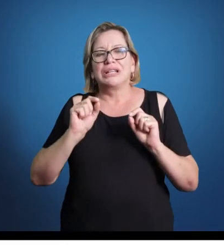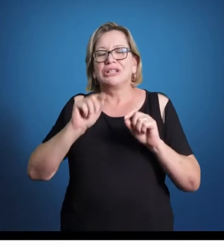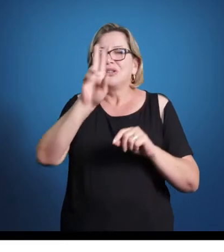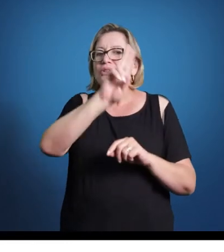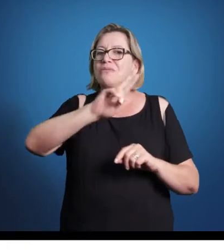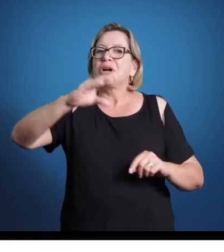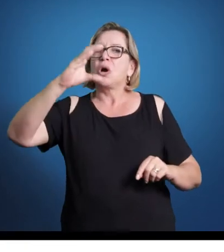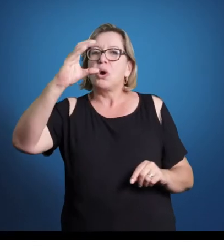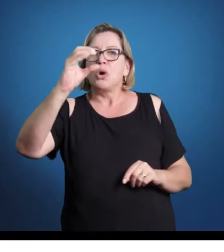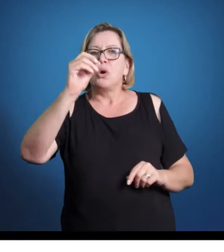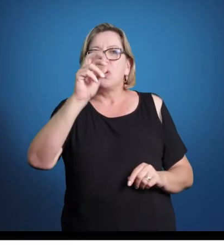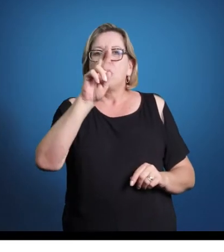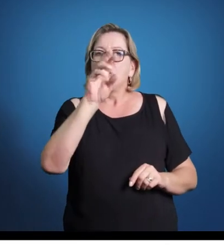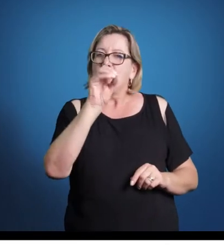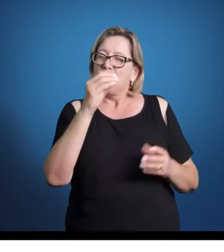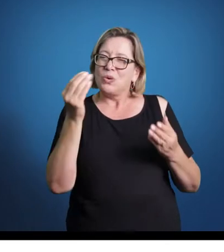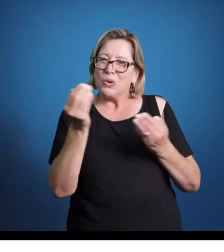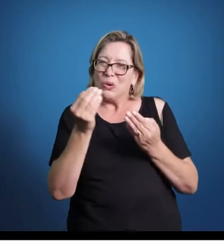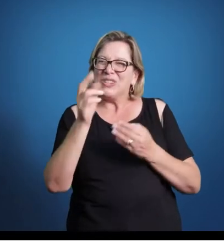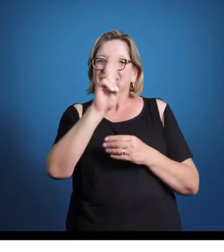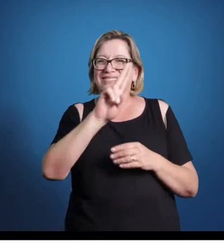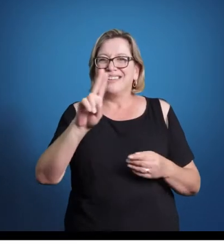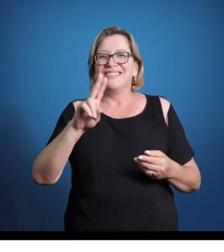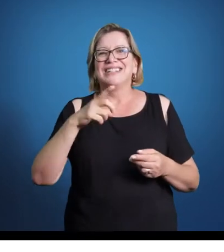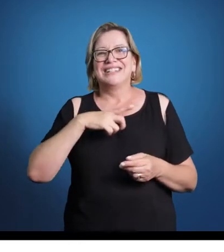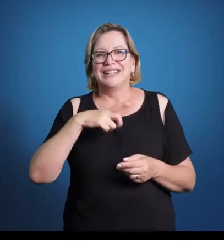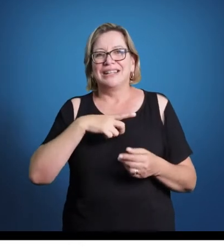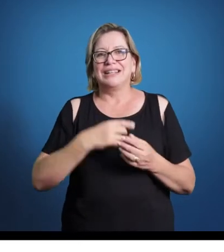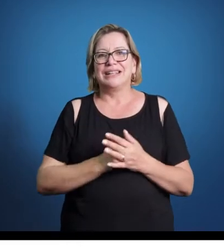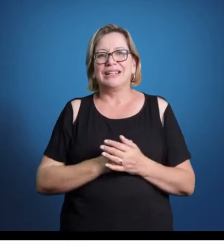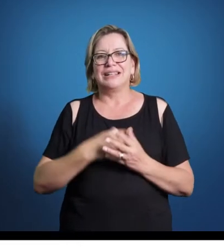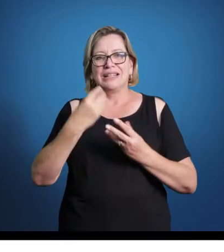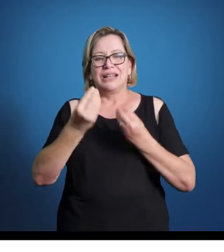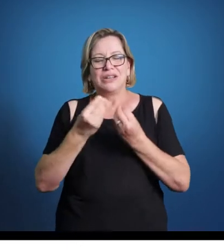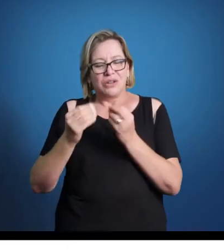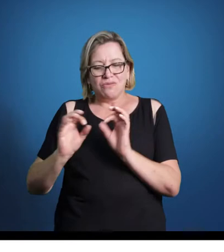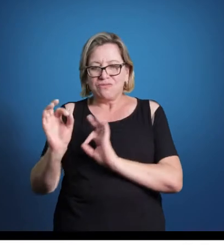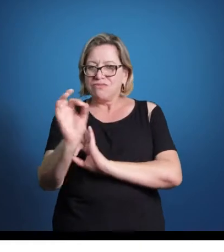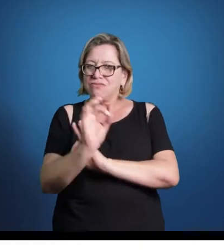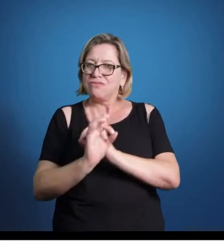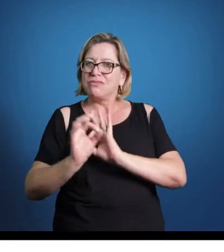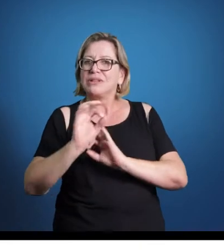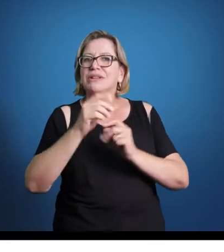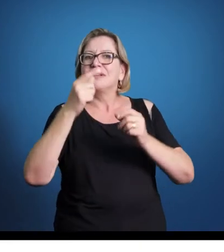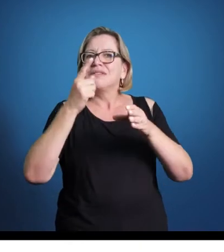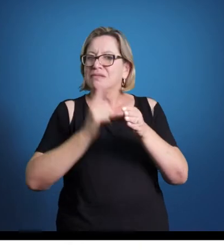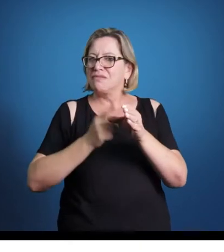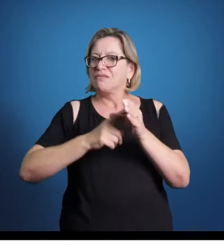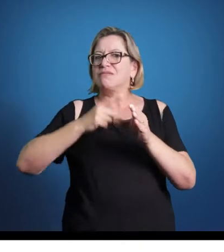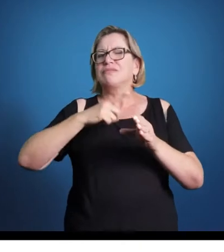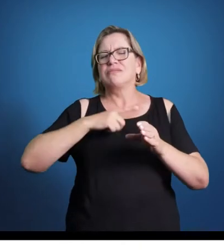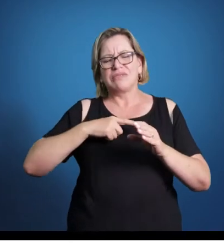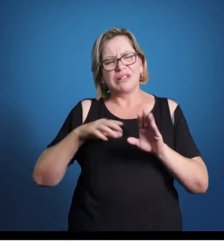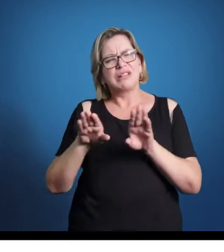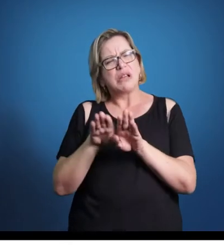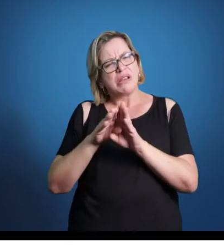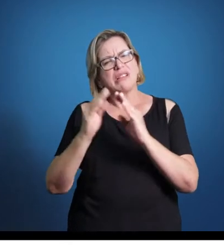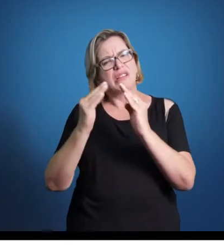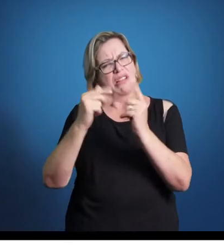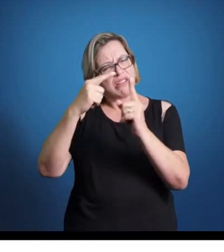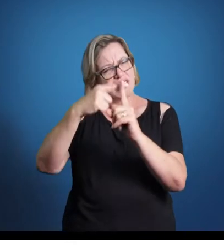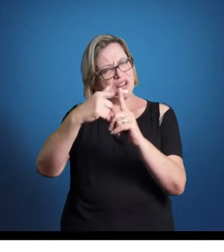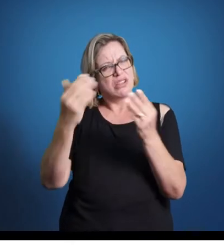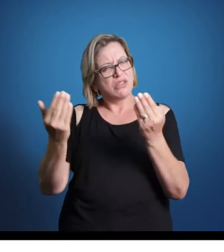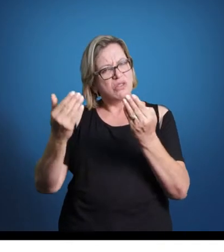coro, nos dias de hoje. Essa formação convencional de coro, que é muito comum nas cidades, nas próprias igrejas até hoje,